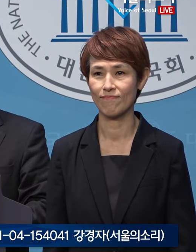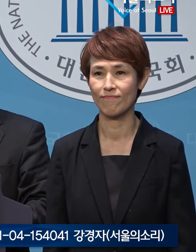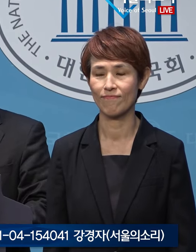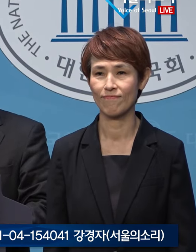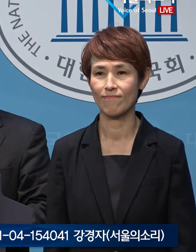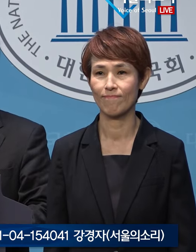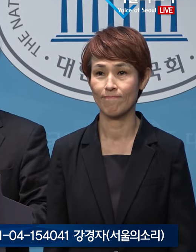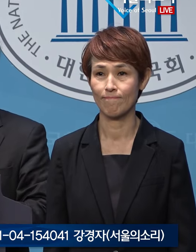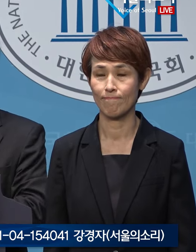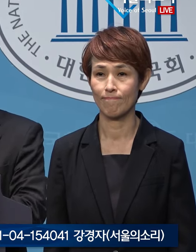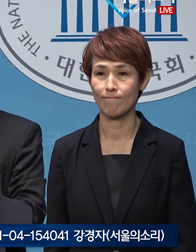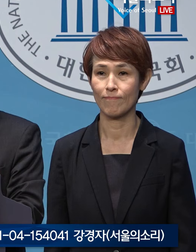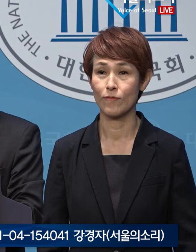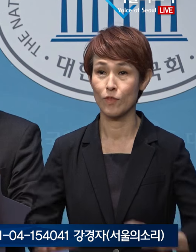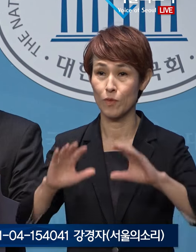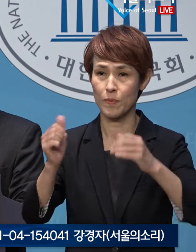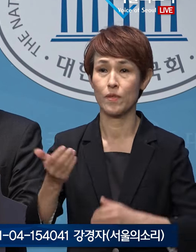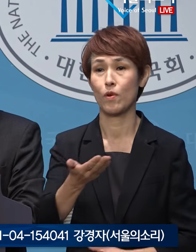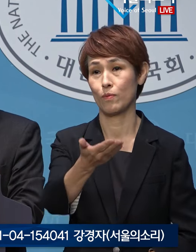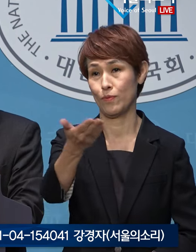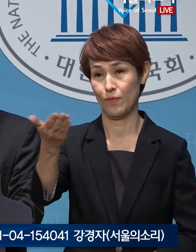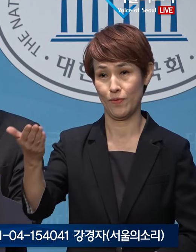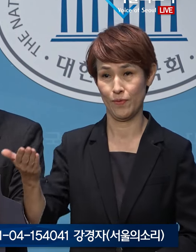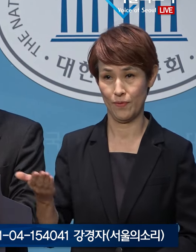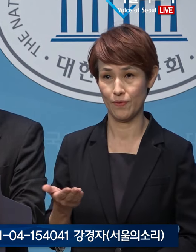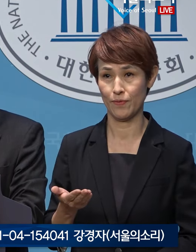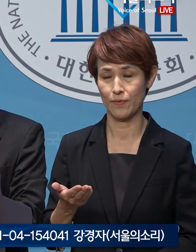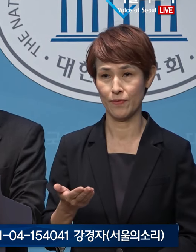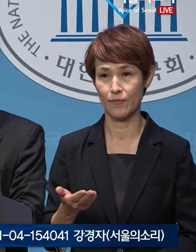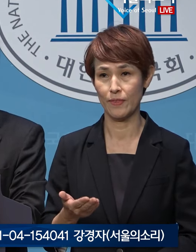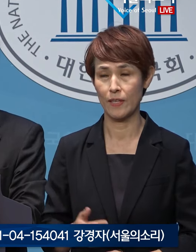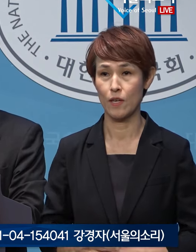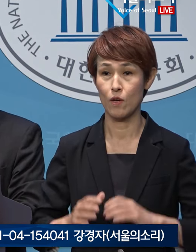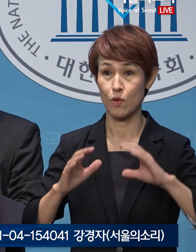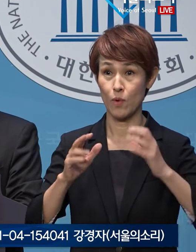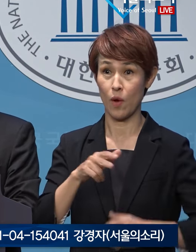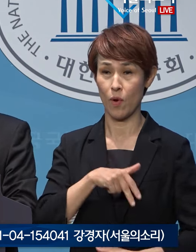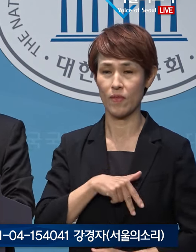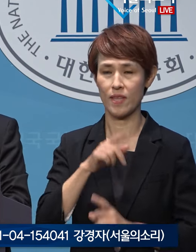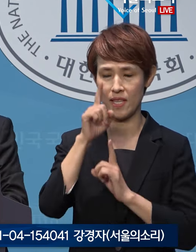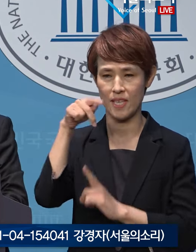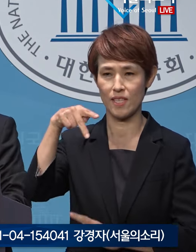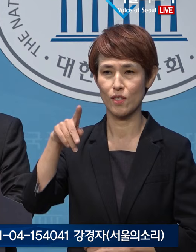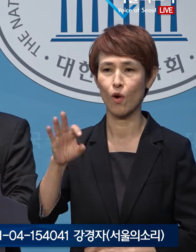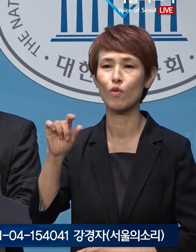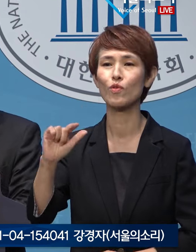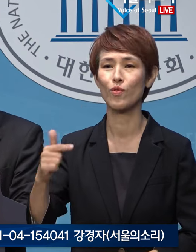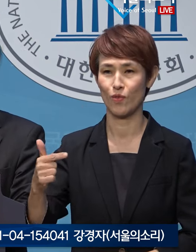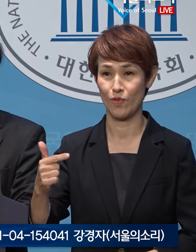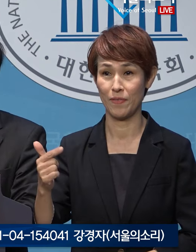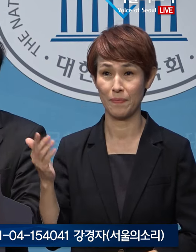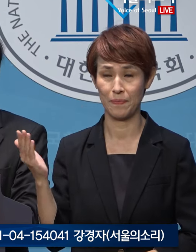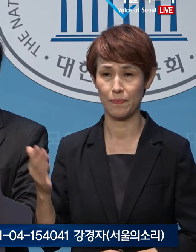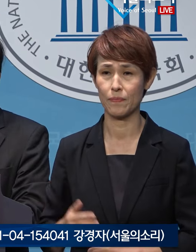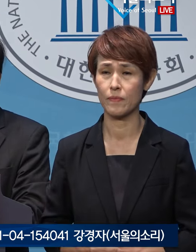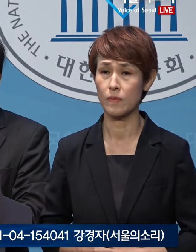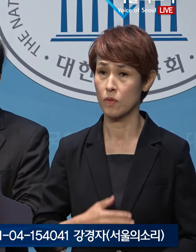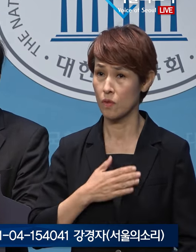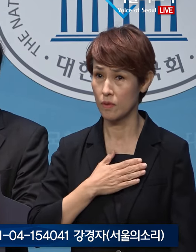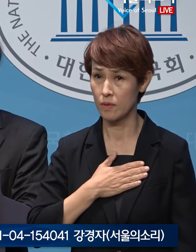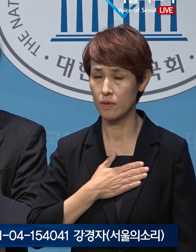존경하는 국민 여러분, 국회의원 이성윤입니다. 저는 그동안